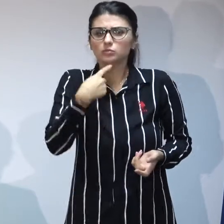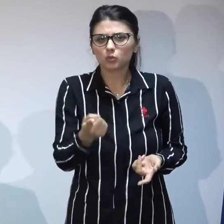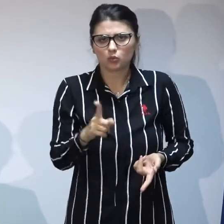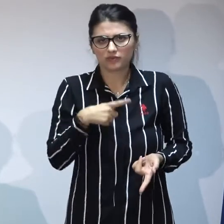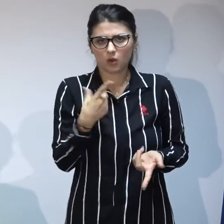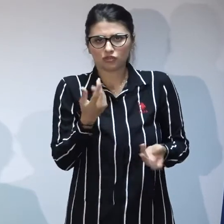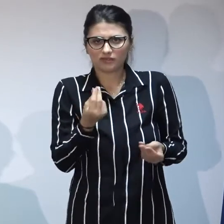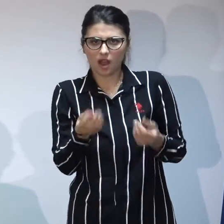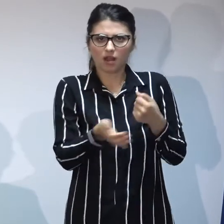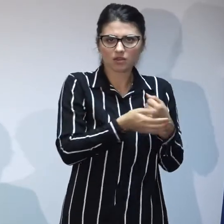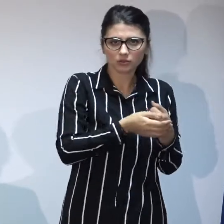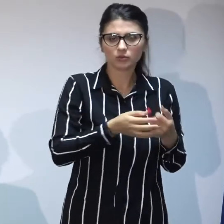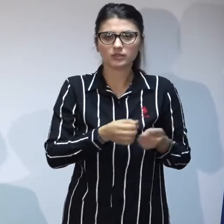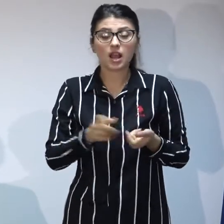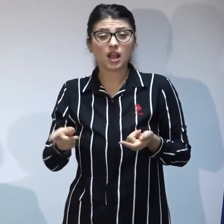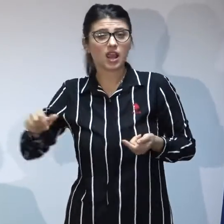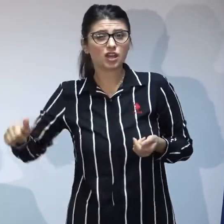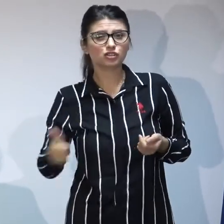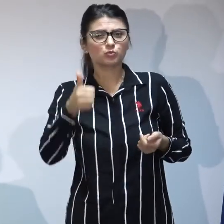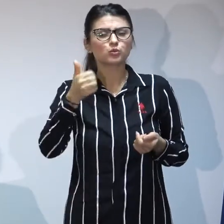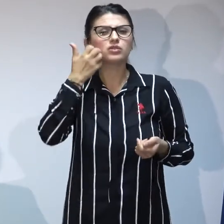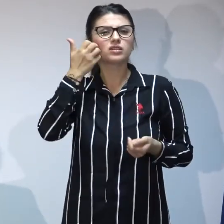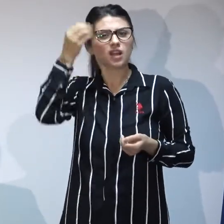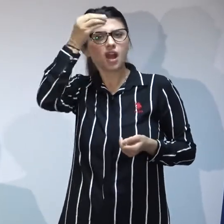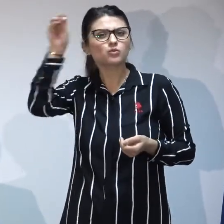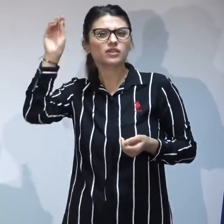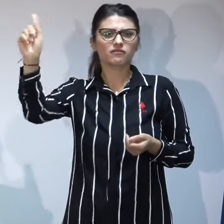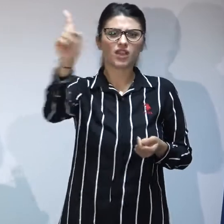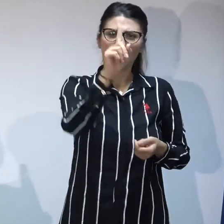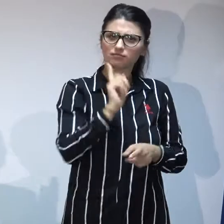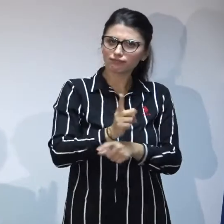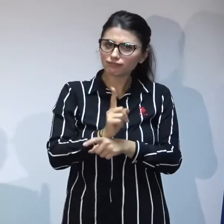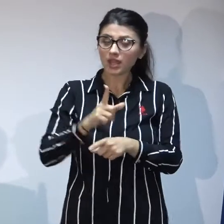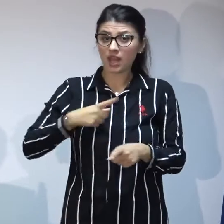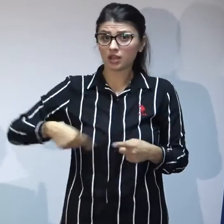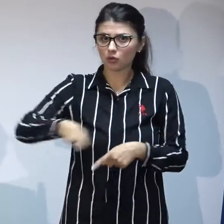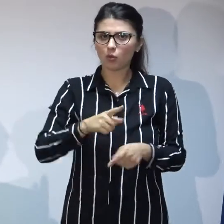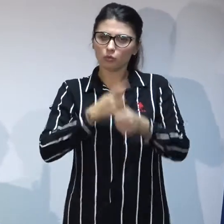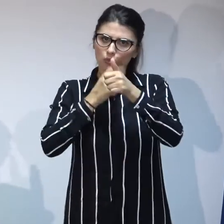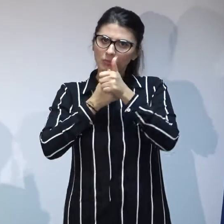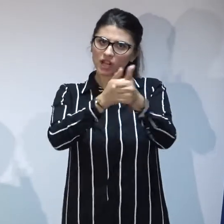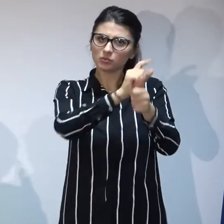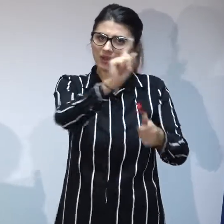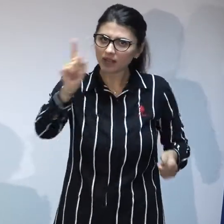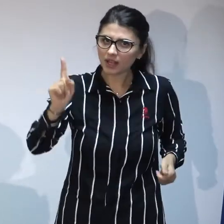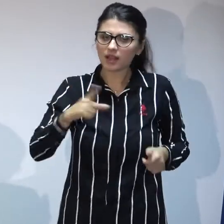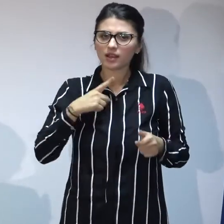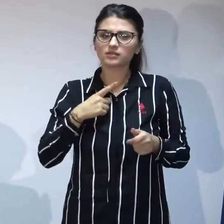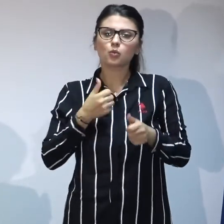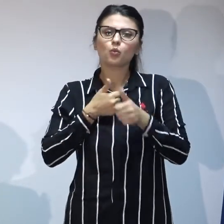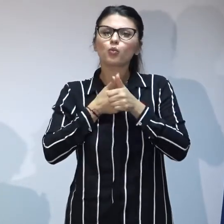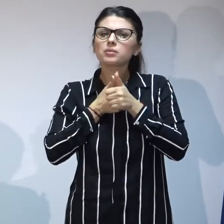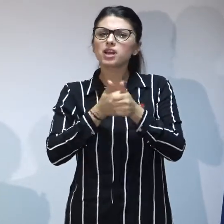implementării acestui plan de acțiune atunci când am anunțat direcțiile că acesta este planul nostru de acțiune aceasta este direcția